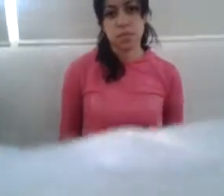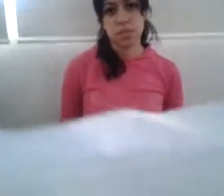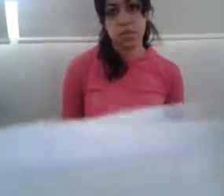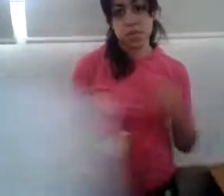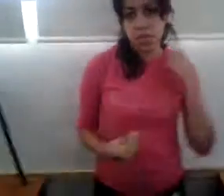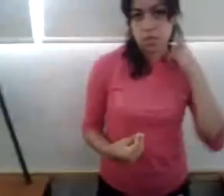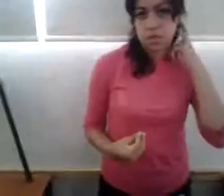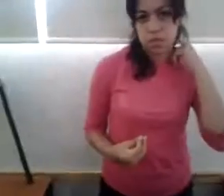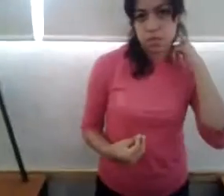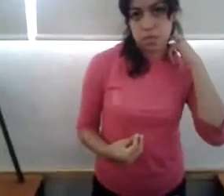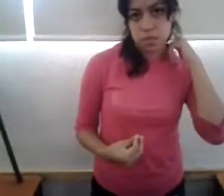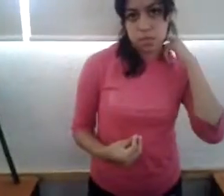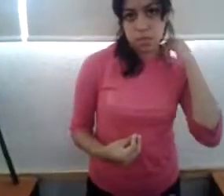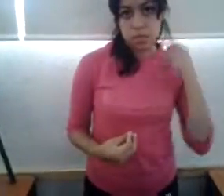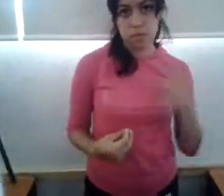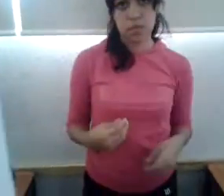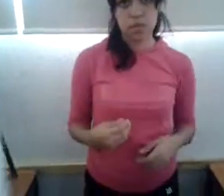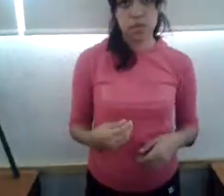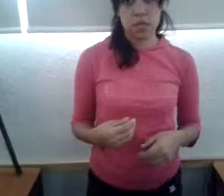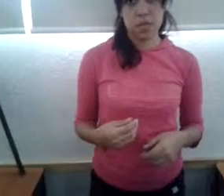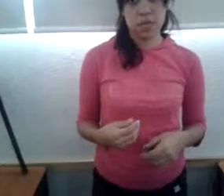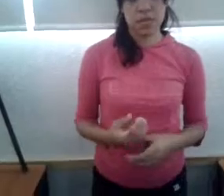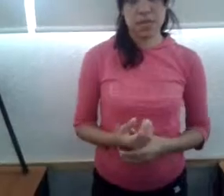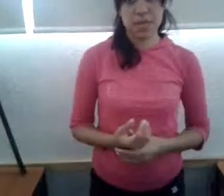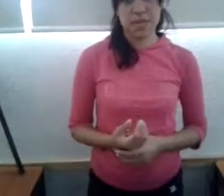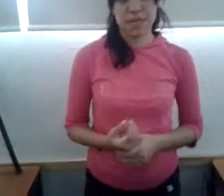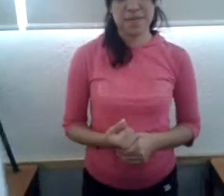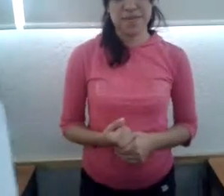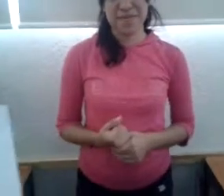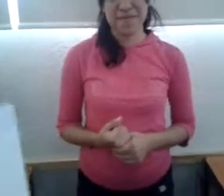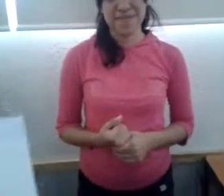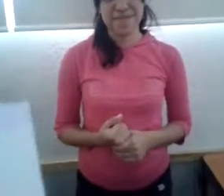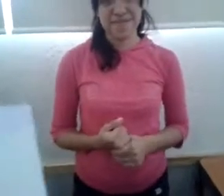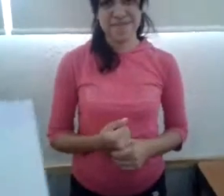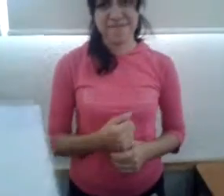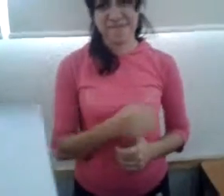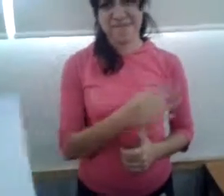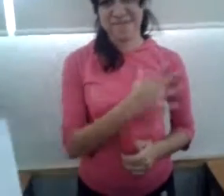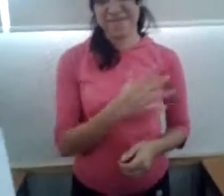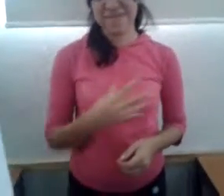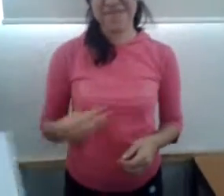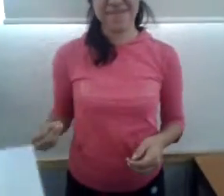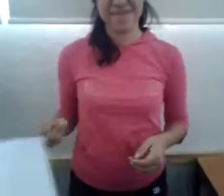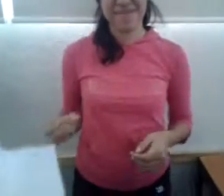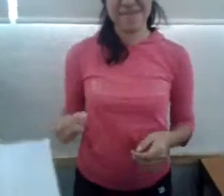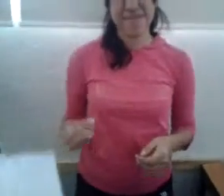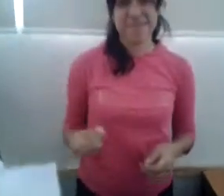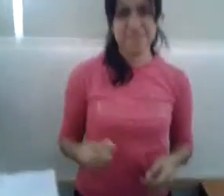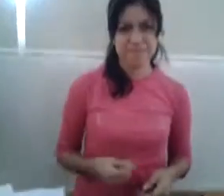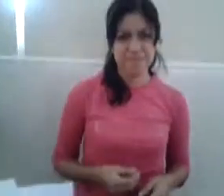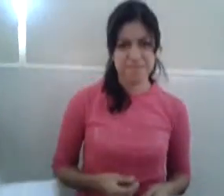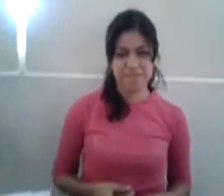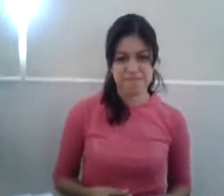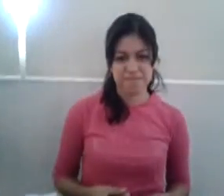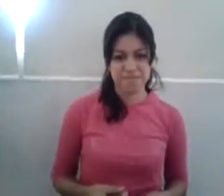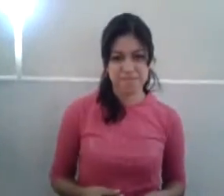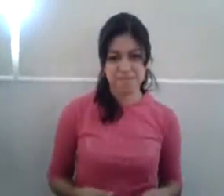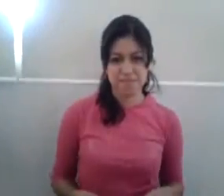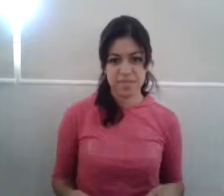Hijos, mena, menaes suyos, como jueces de